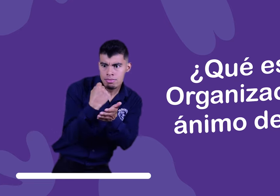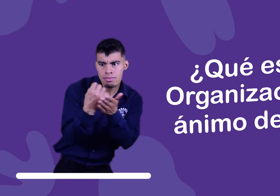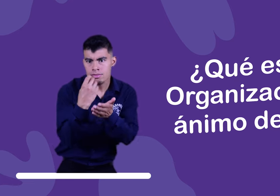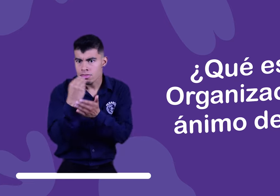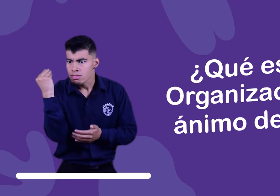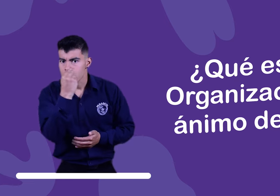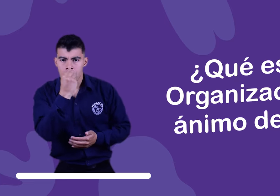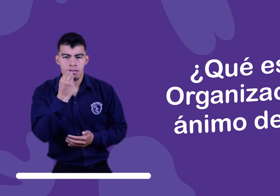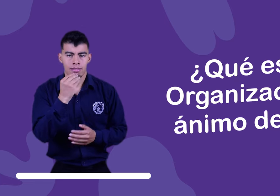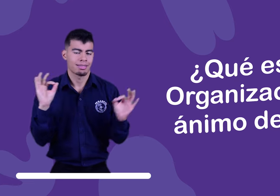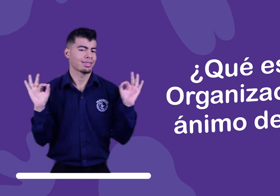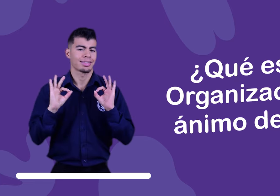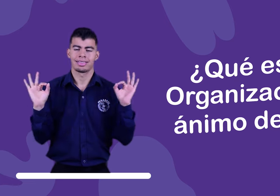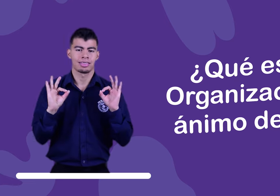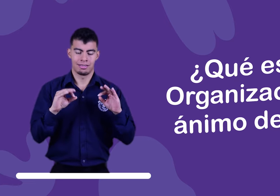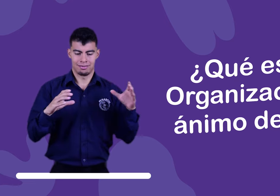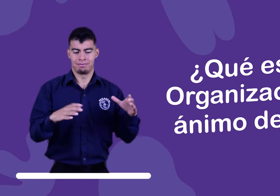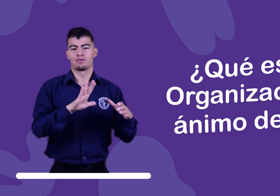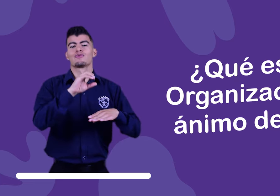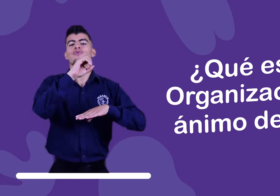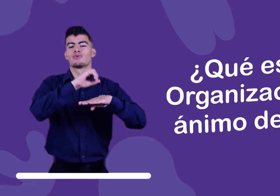¿Qué es una organización sin ánimo de lucro?